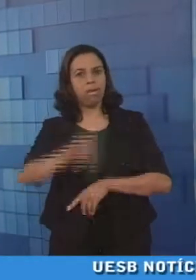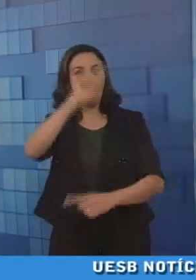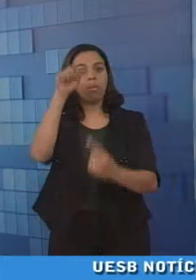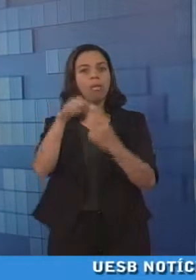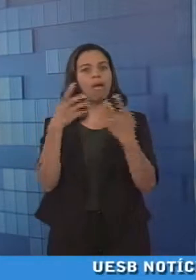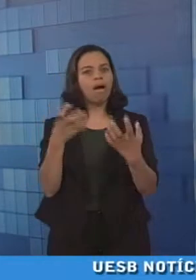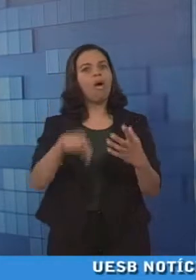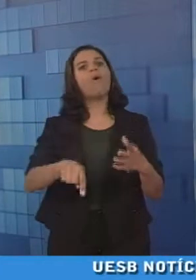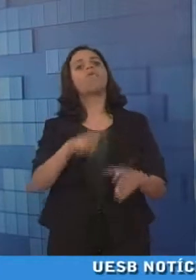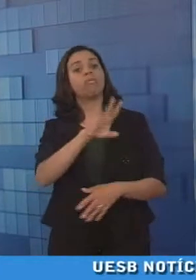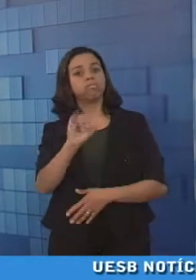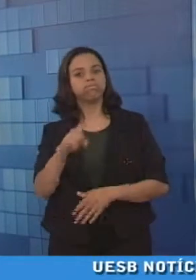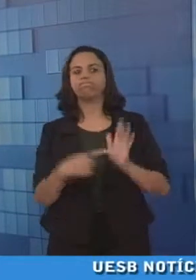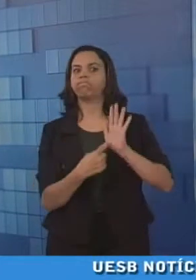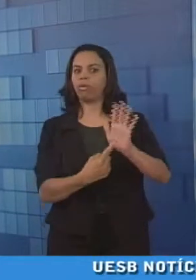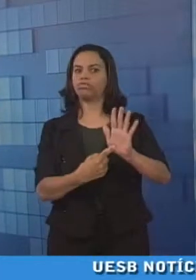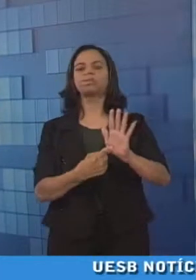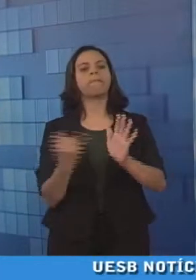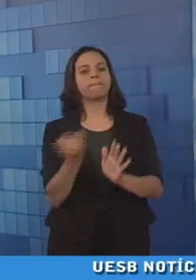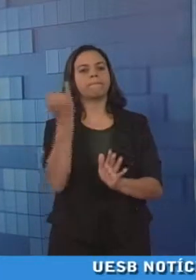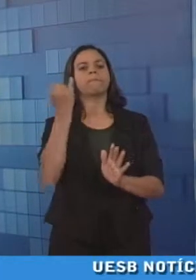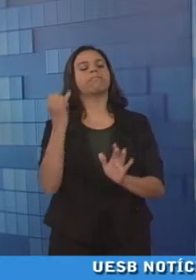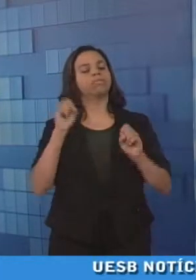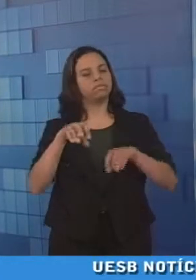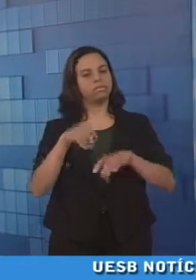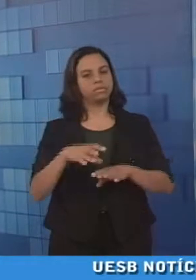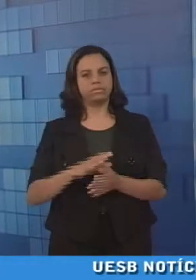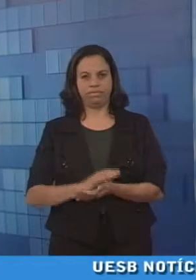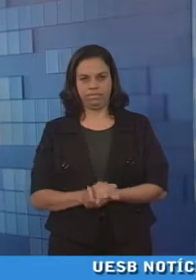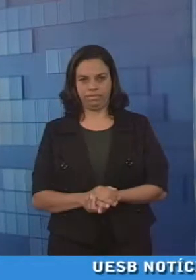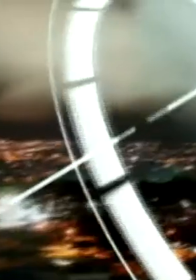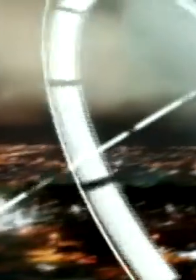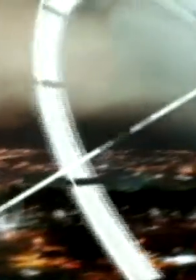transformar a Vitória da Conquista em referência nesse tipo de ensino.